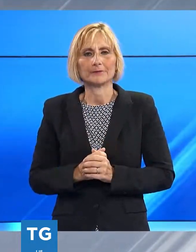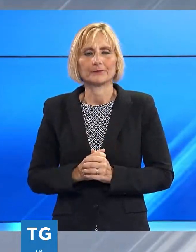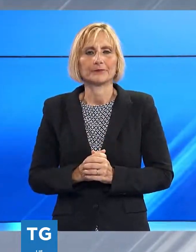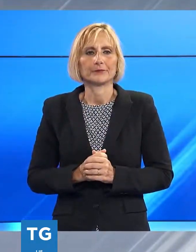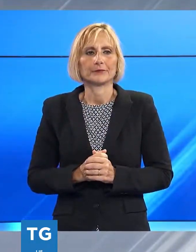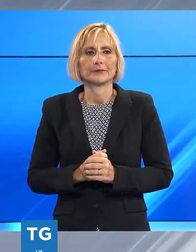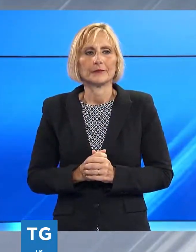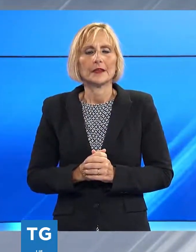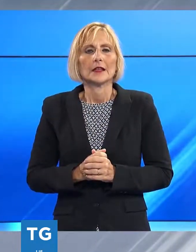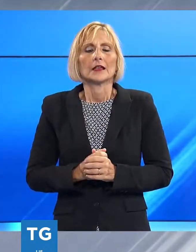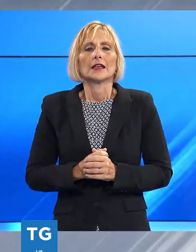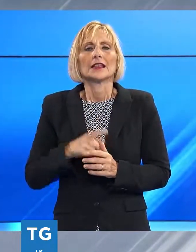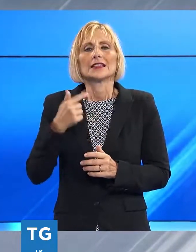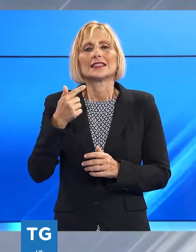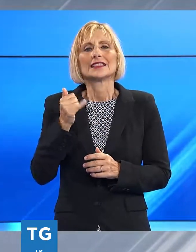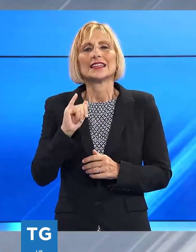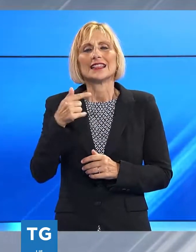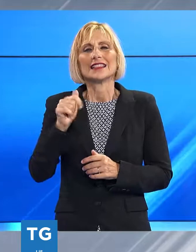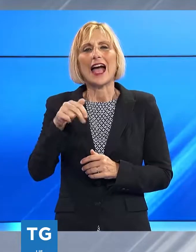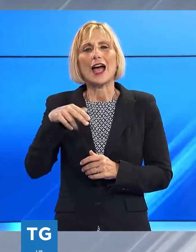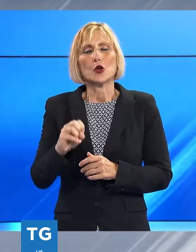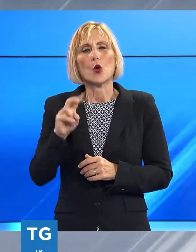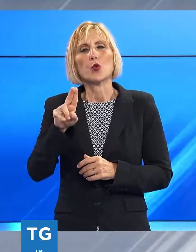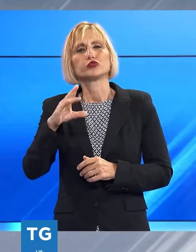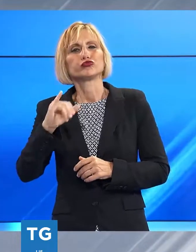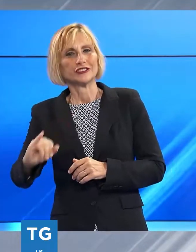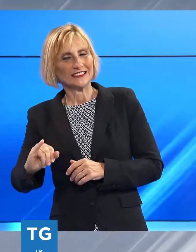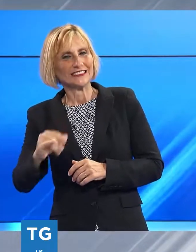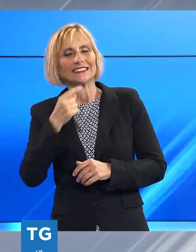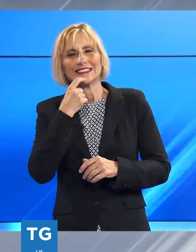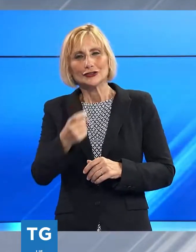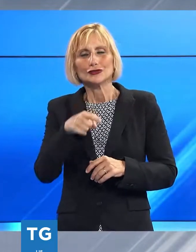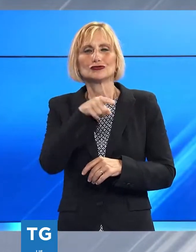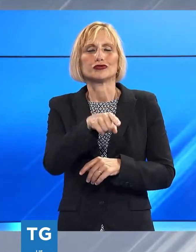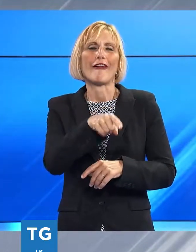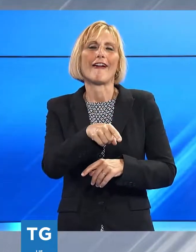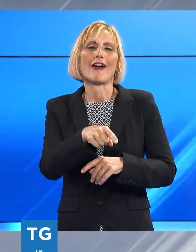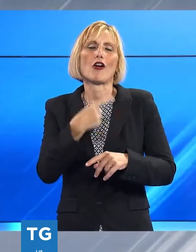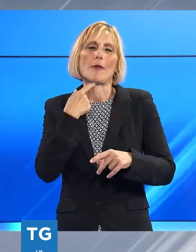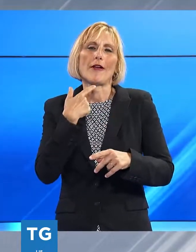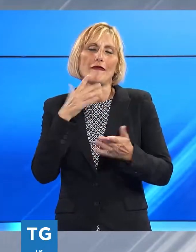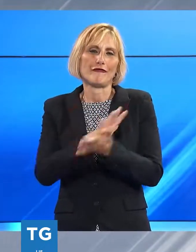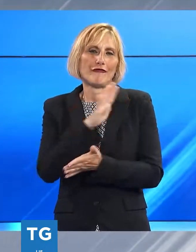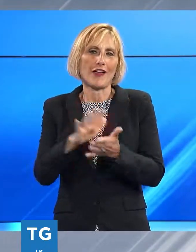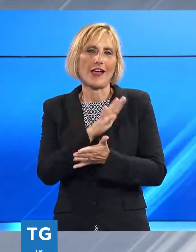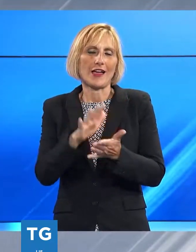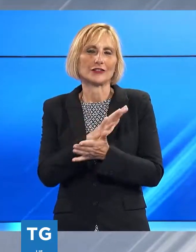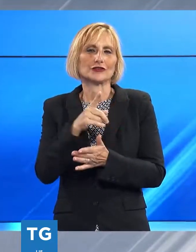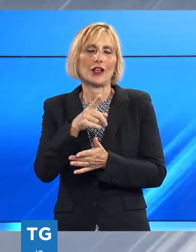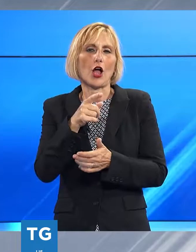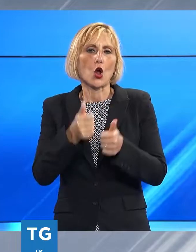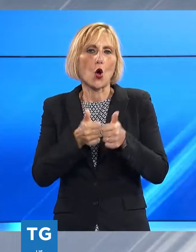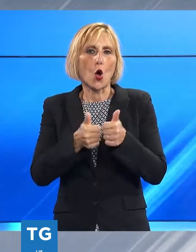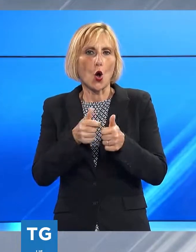Sfida al Titano Ucci nel San Marino d'Oro, il campione Garfagnino è il grande favorito della corsa che festeggia il mezzo secolo di vita e può